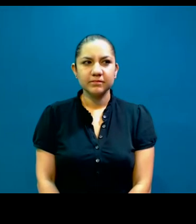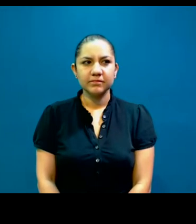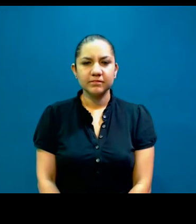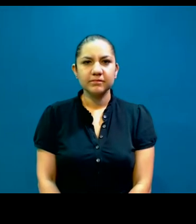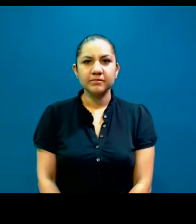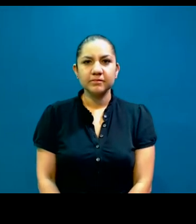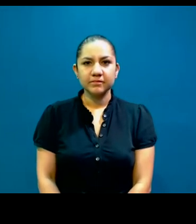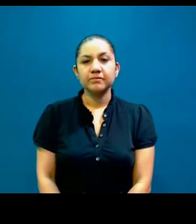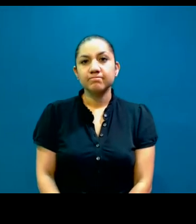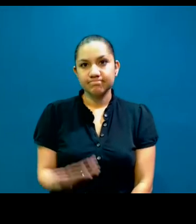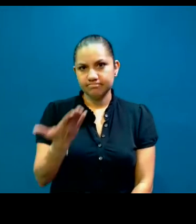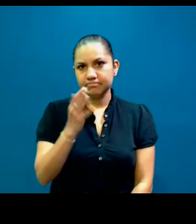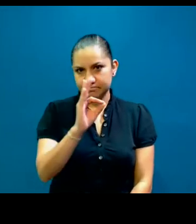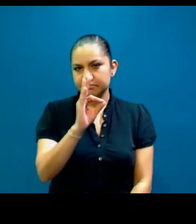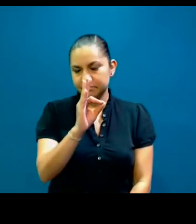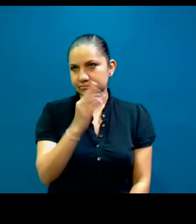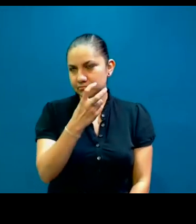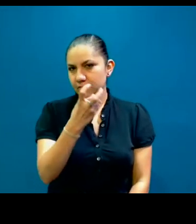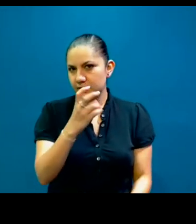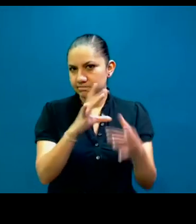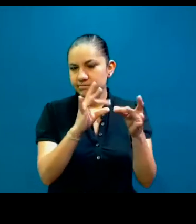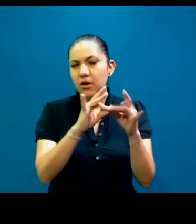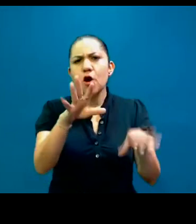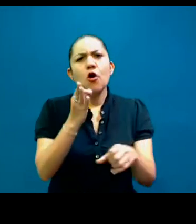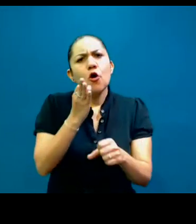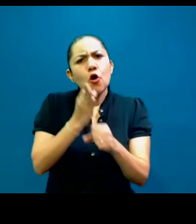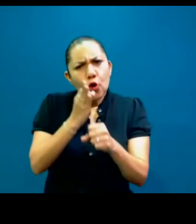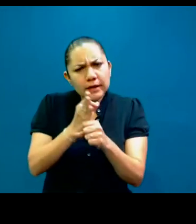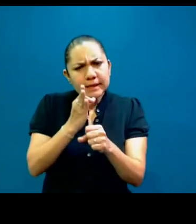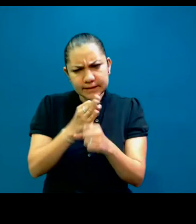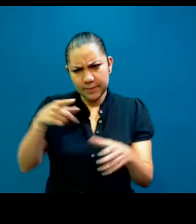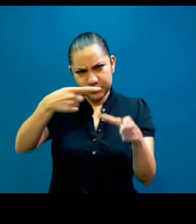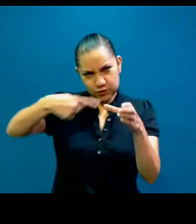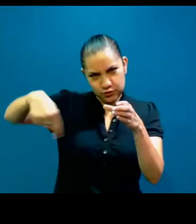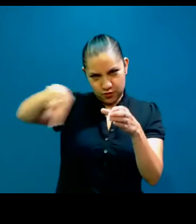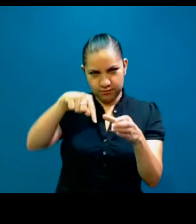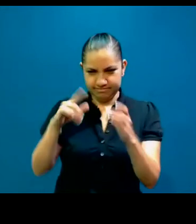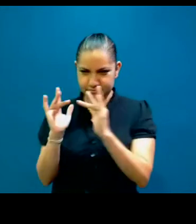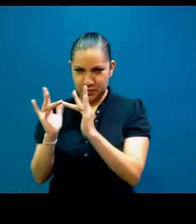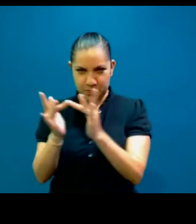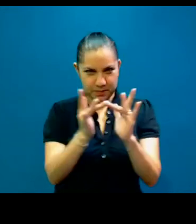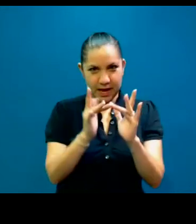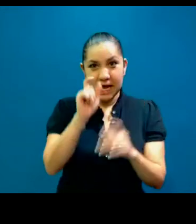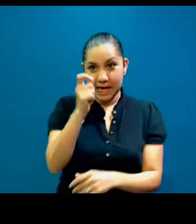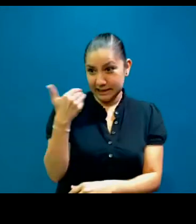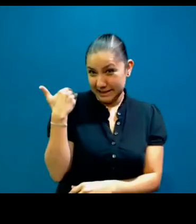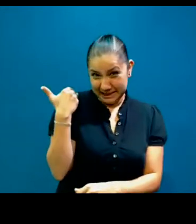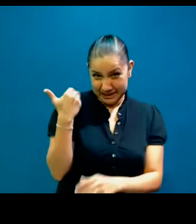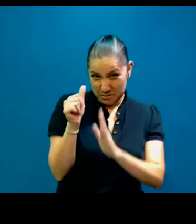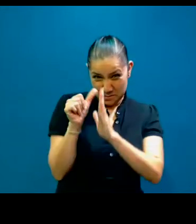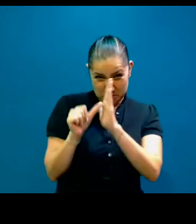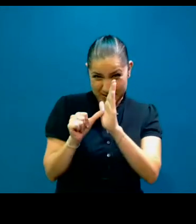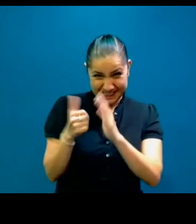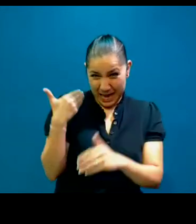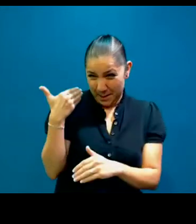Exactamente. ¿Y cuál es el reto más grande que se están enfrentando ahorita como una organización que tiene unos mesecitos de vida, están recién